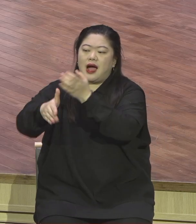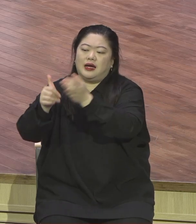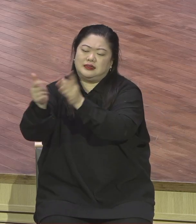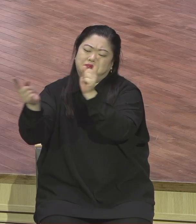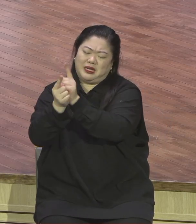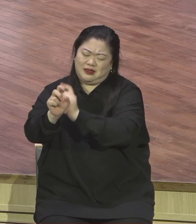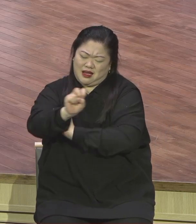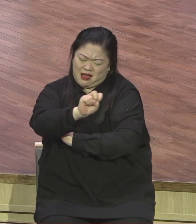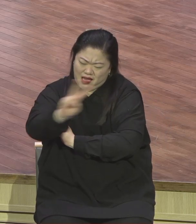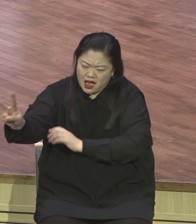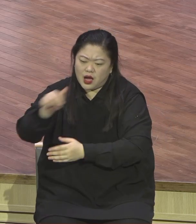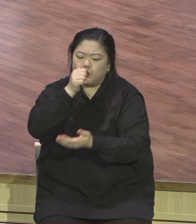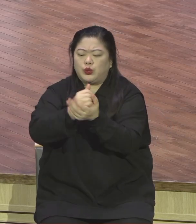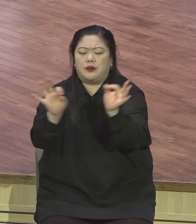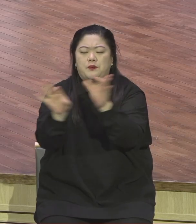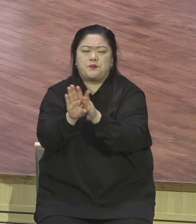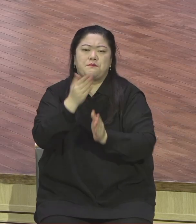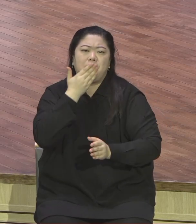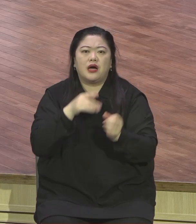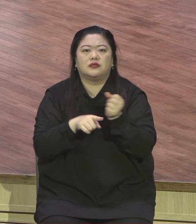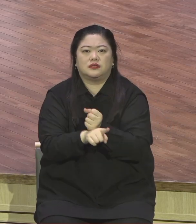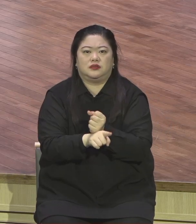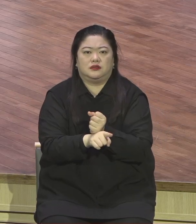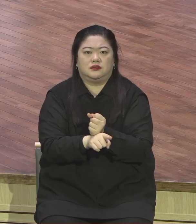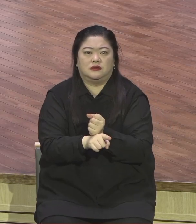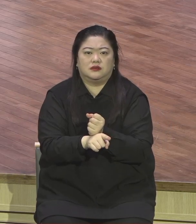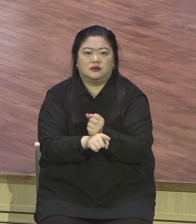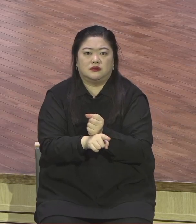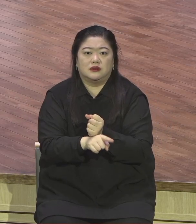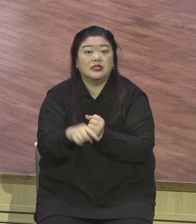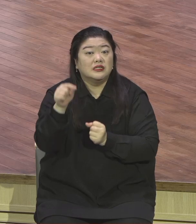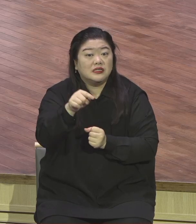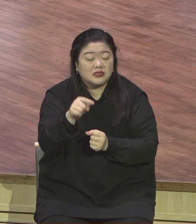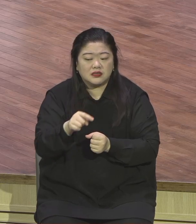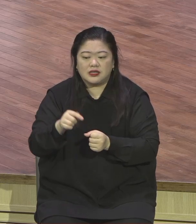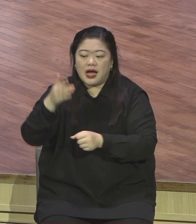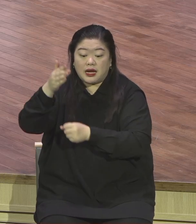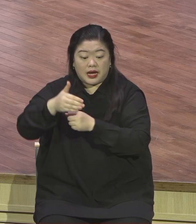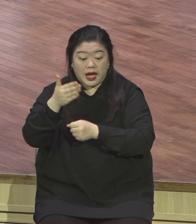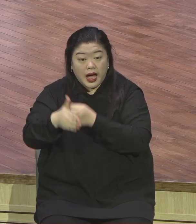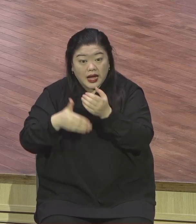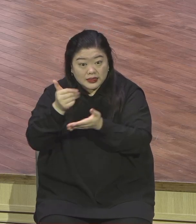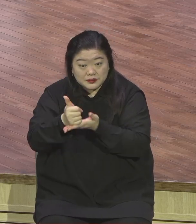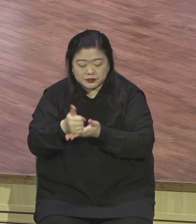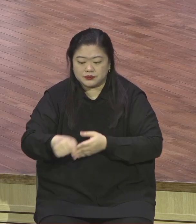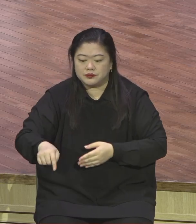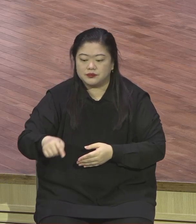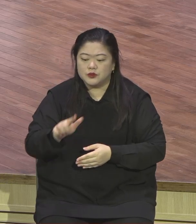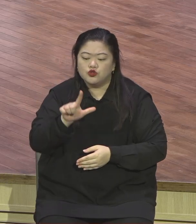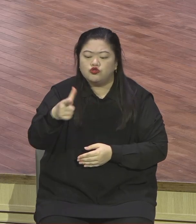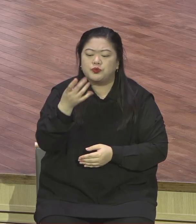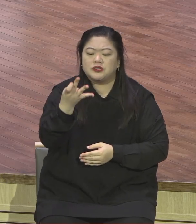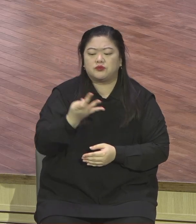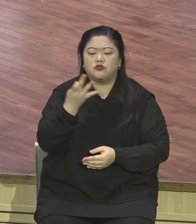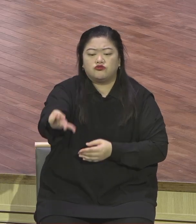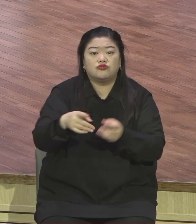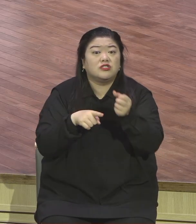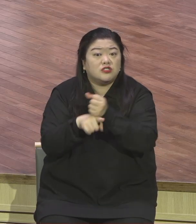깨닫게 하는 것이 율법이에요. 하나님 일부러 준 거예요. 절대로 못 지키도록 지킬 수가 없는 걸.